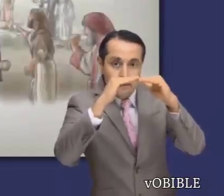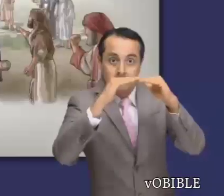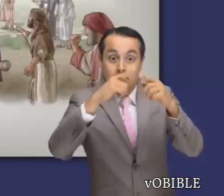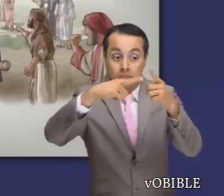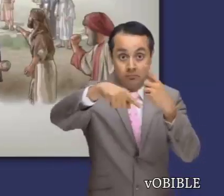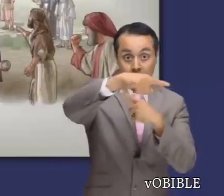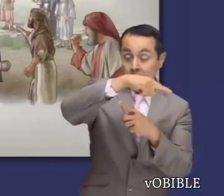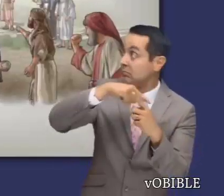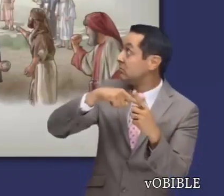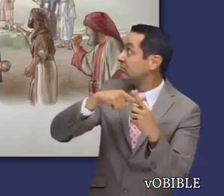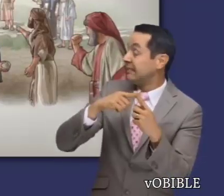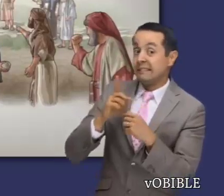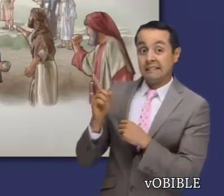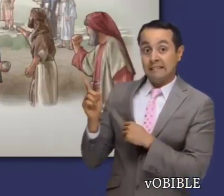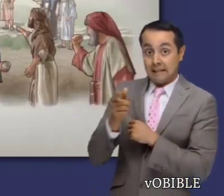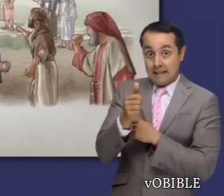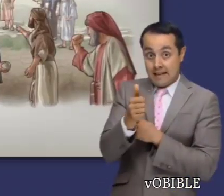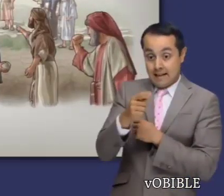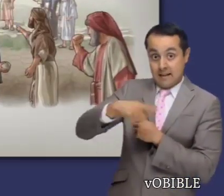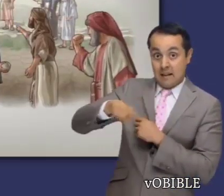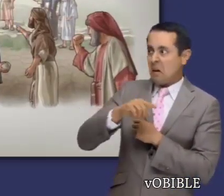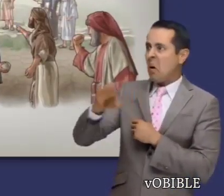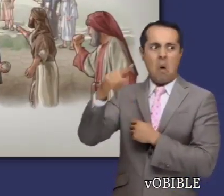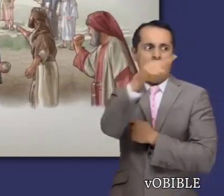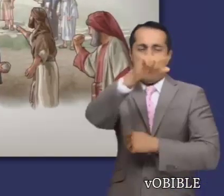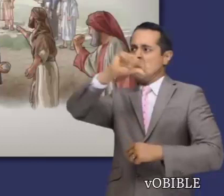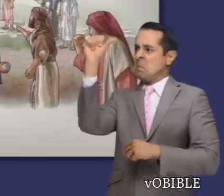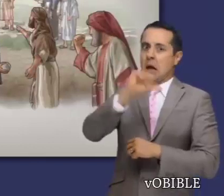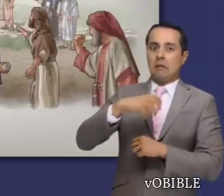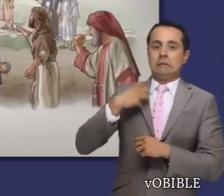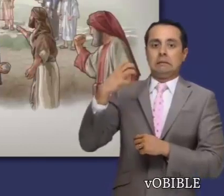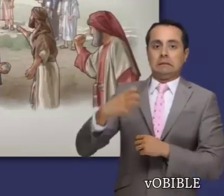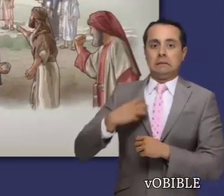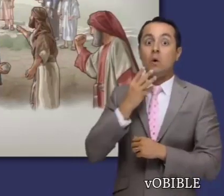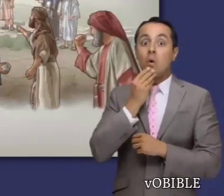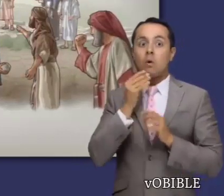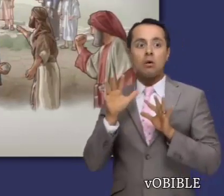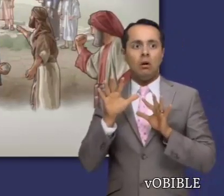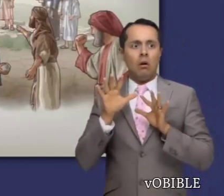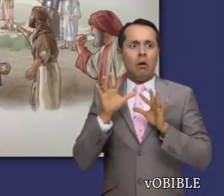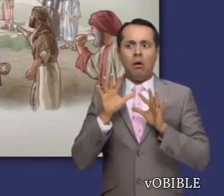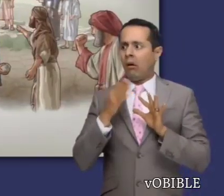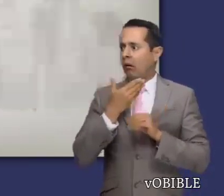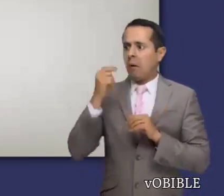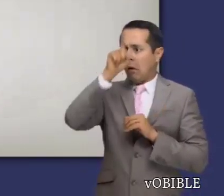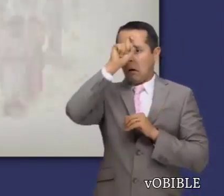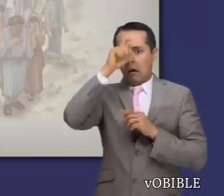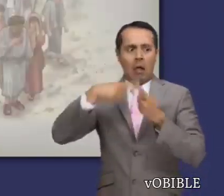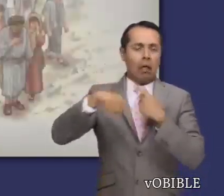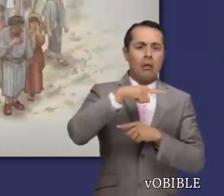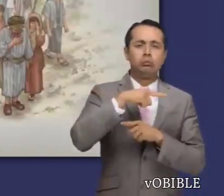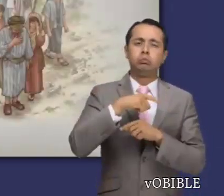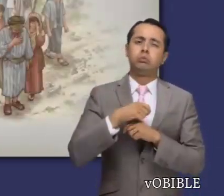Al volver, diez espías dan un mal informe, y el pueblo quiere regresar a Egipto. Como demostraron una falta de fe